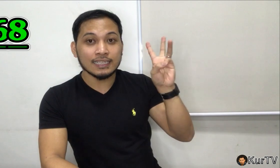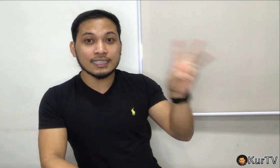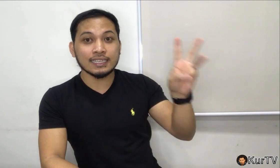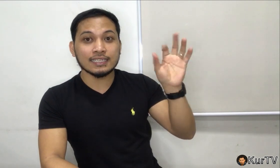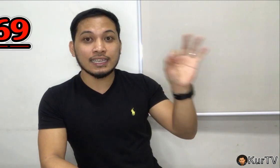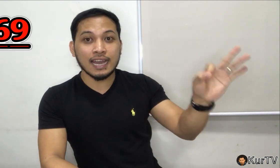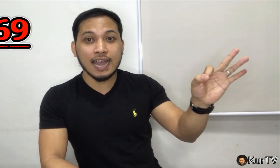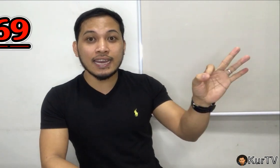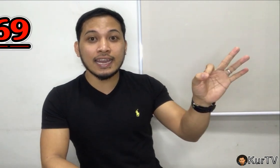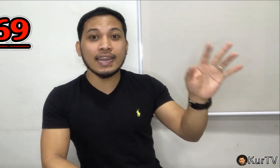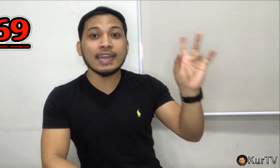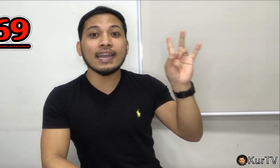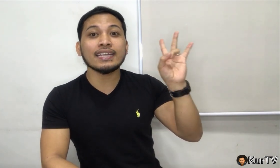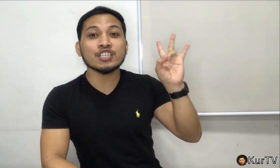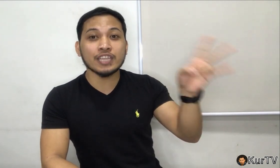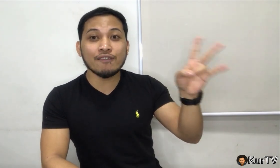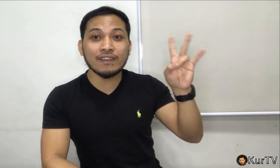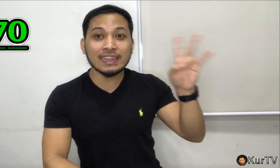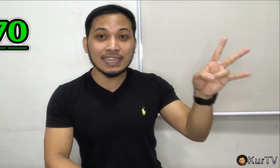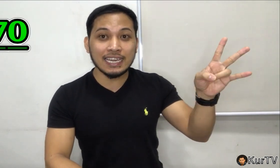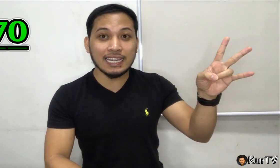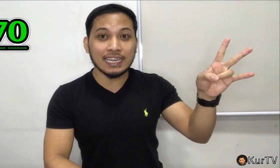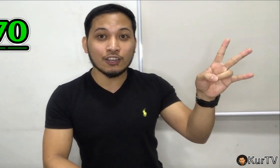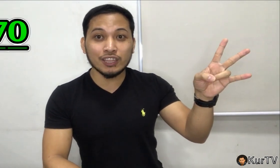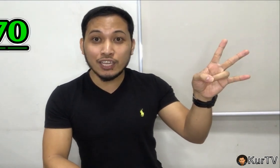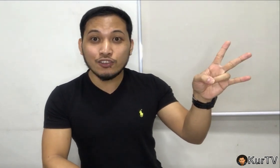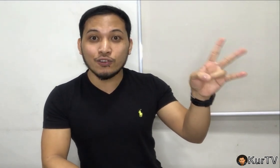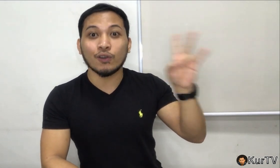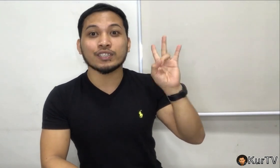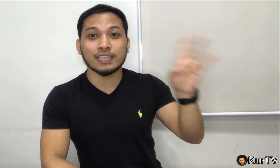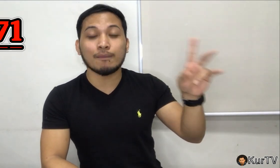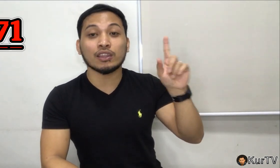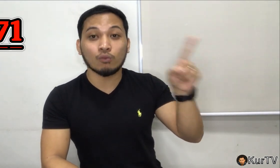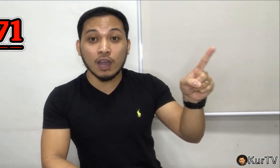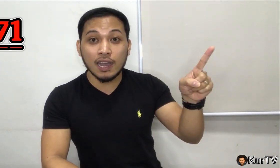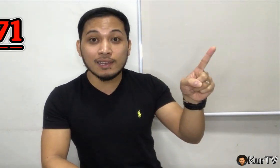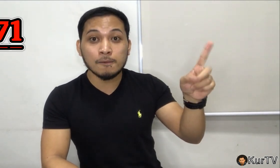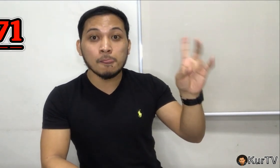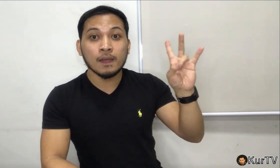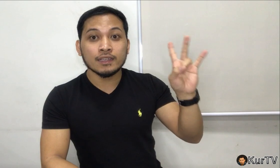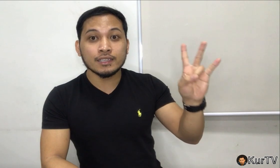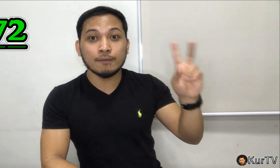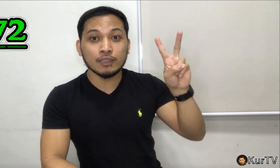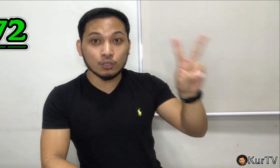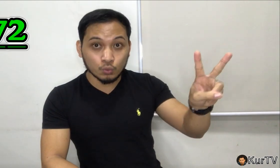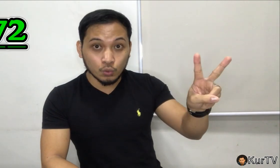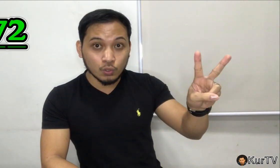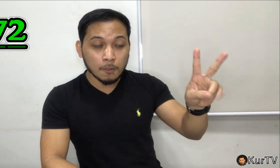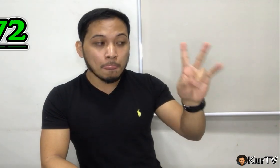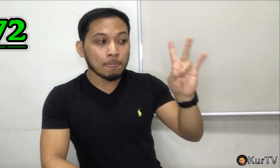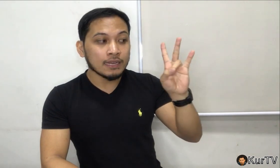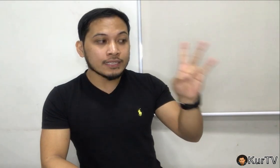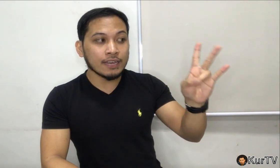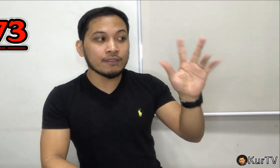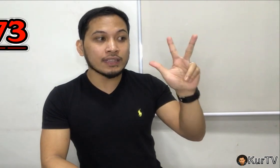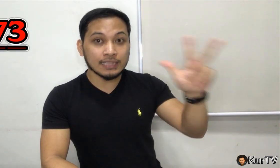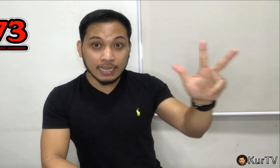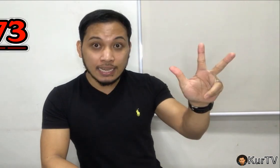68, and 70. Continue! 71, 72, 73,